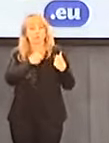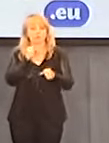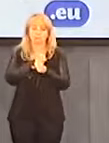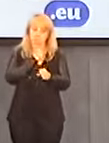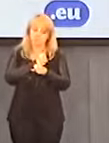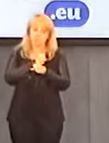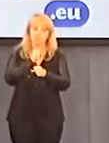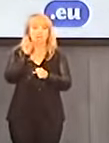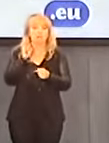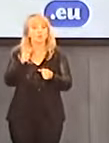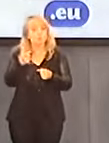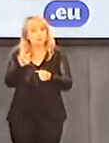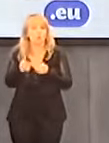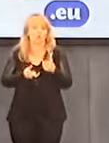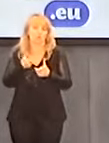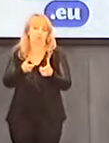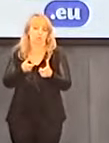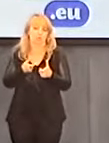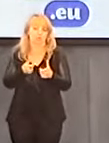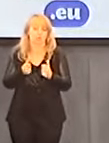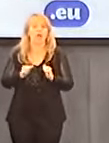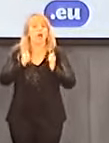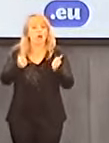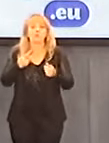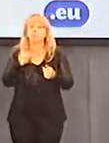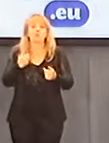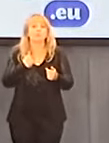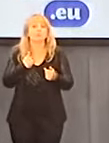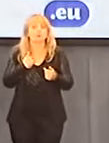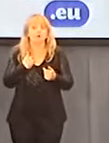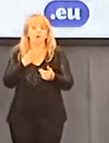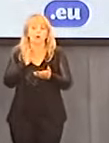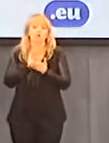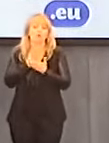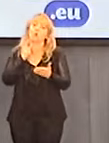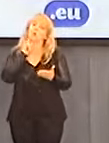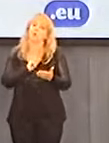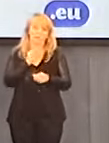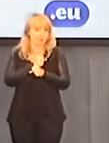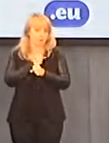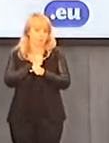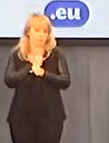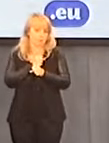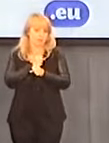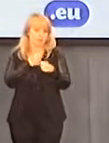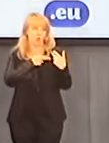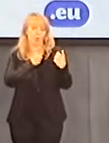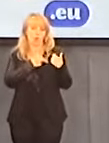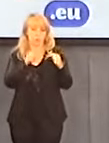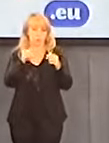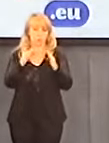wykonała to, co do niej należy, a nie żebyśmy mieli do czynienia z kolejną mistyfikacją. Bo te wszystkie działania, które